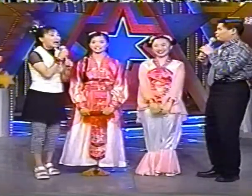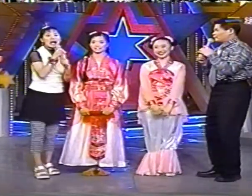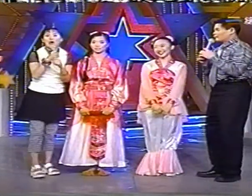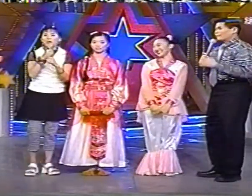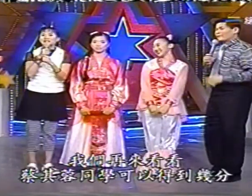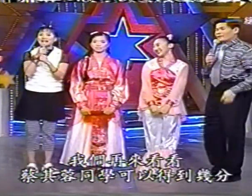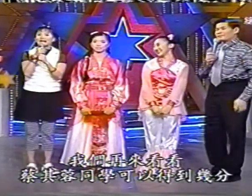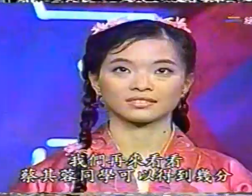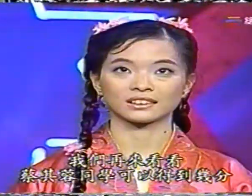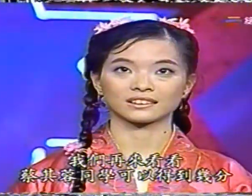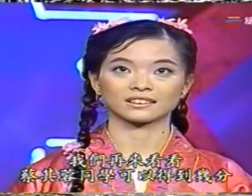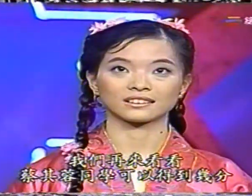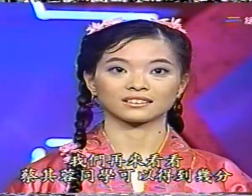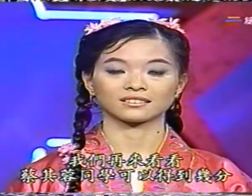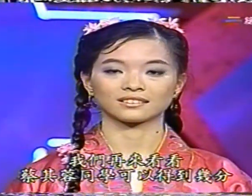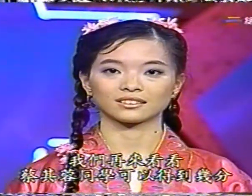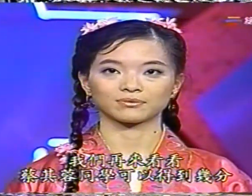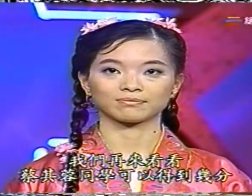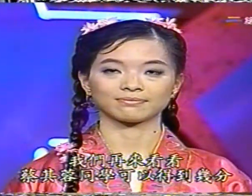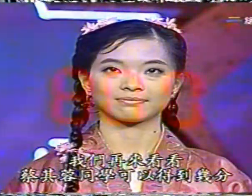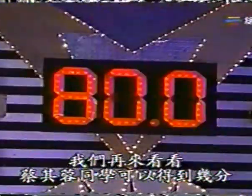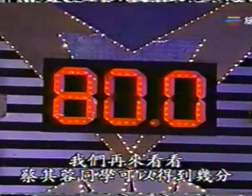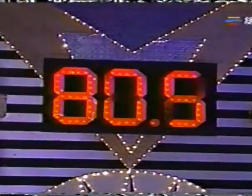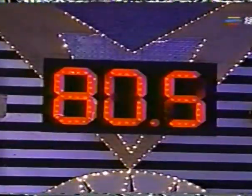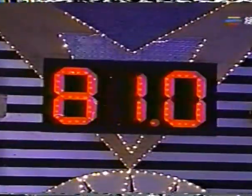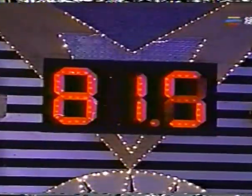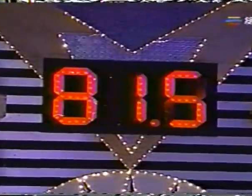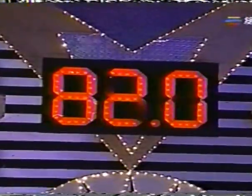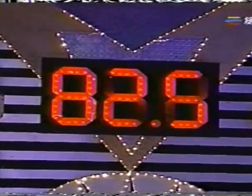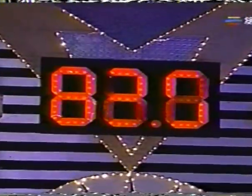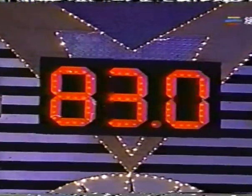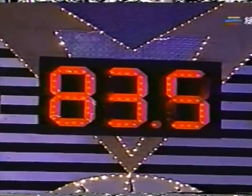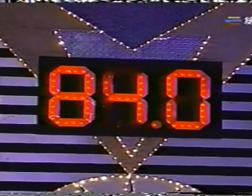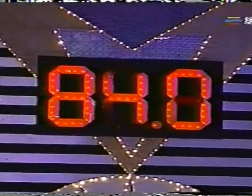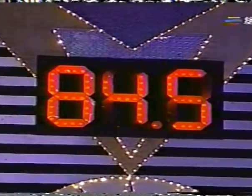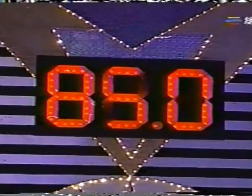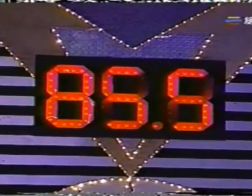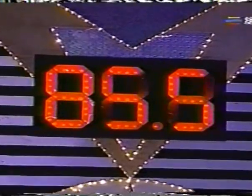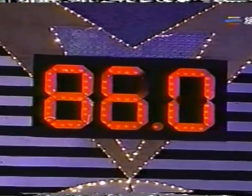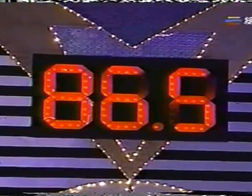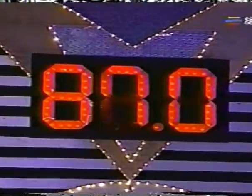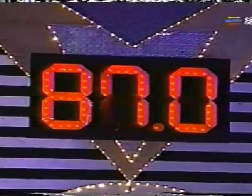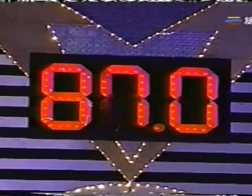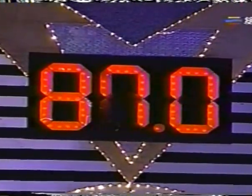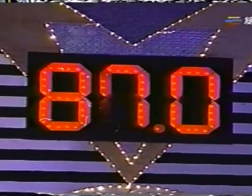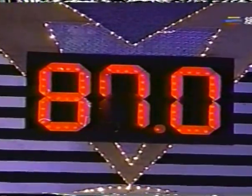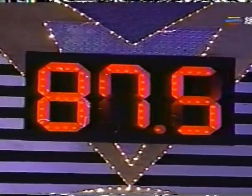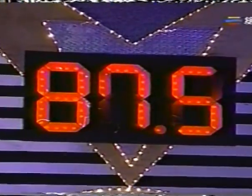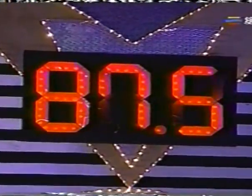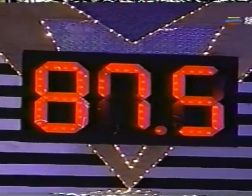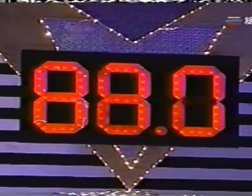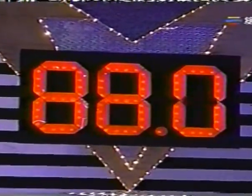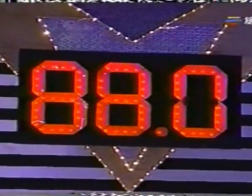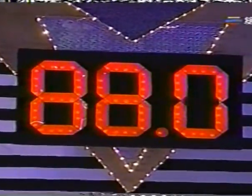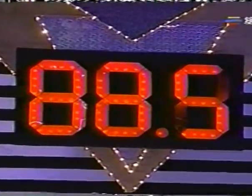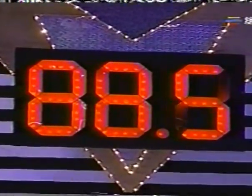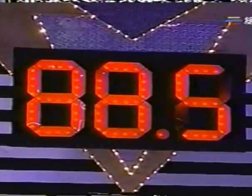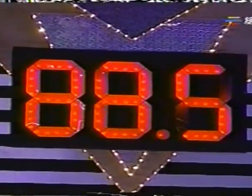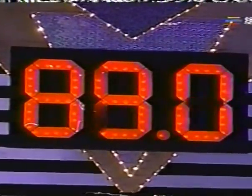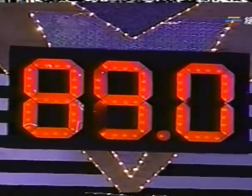好 我們再來看看蔡其榮同學可以得到幾分808 1 8 2 8 3 8 4 8 5 8 6 8 7 8 8 8 8 8